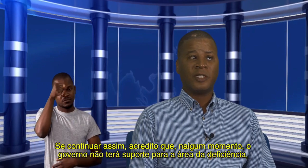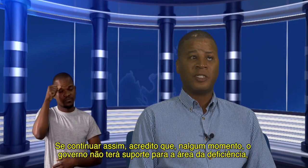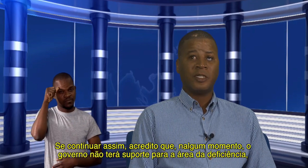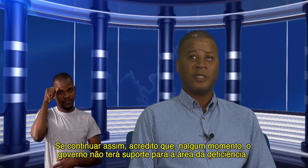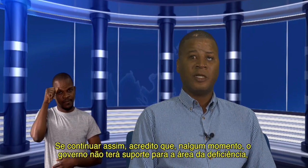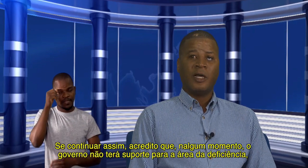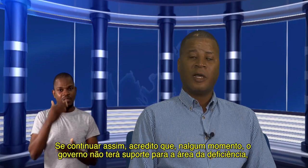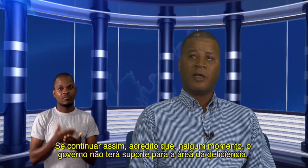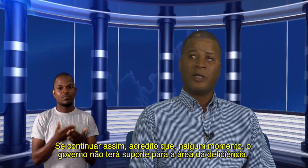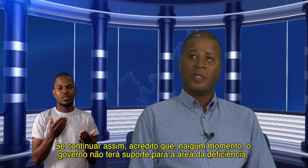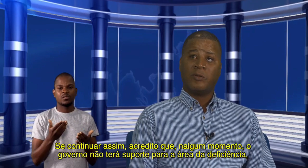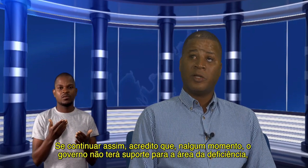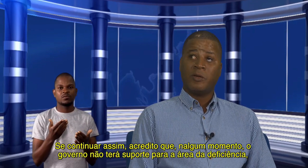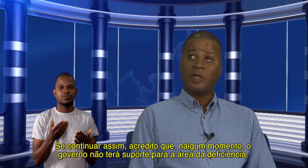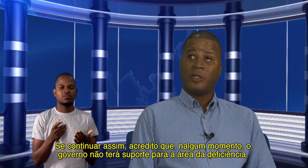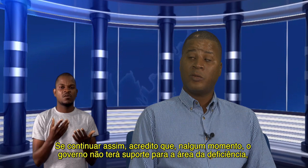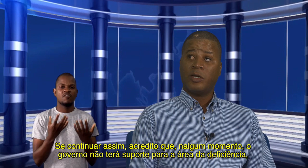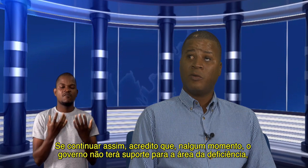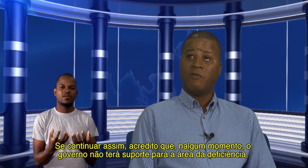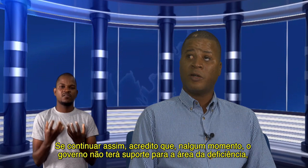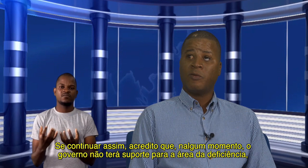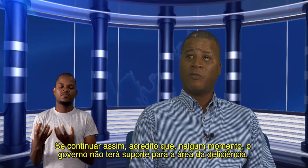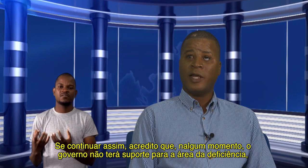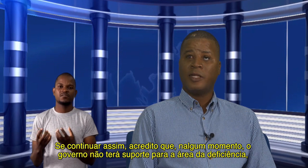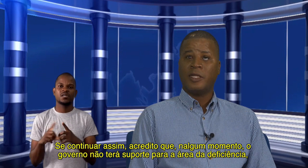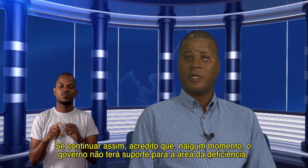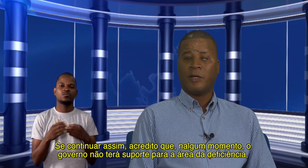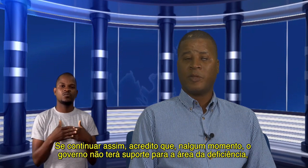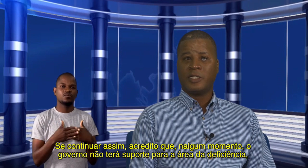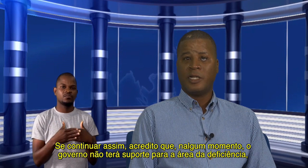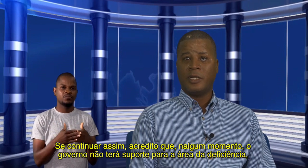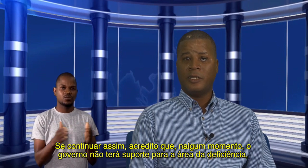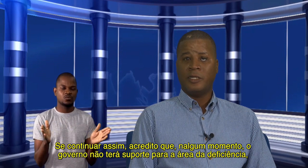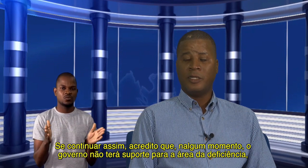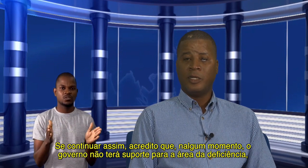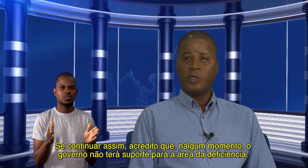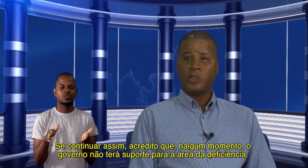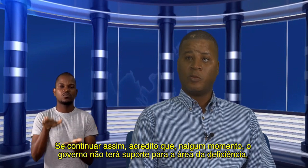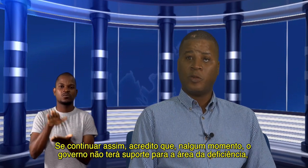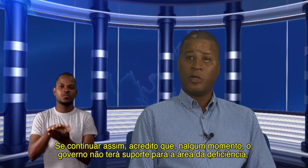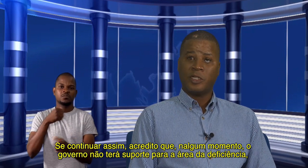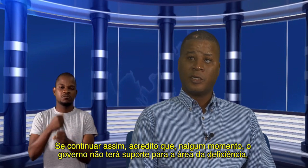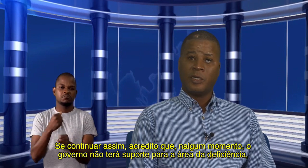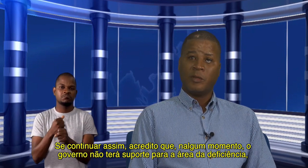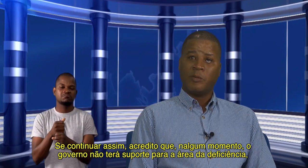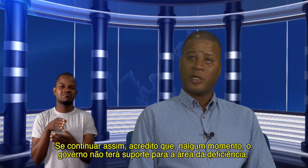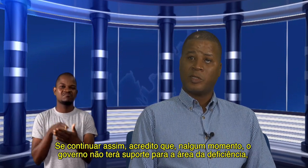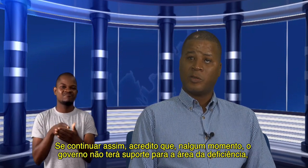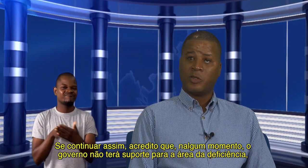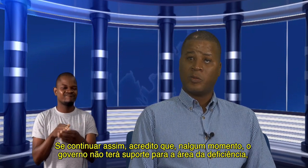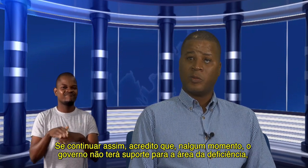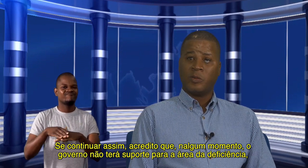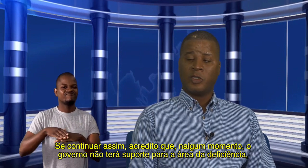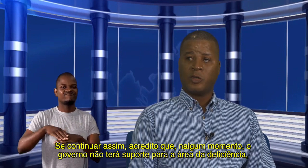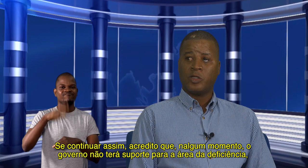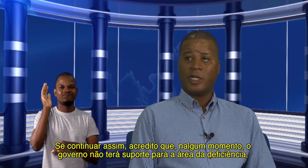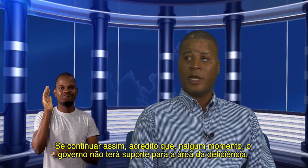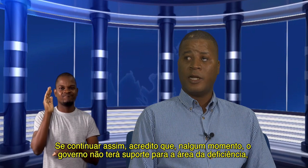assim, acredito que em uma altura o governo não há de ter capacidade de suporte para questões da área